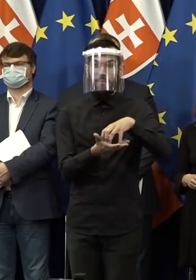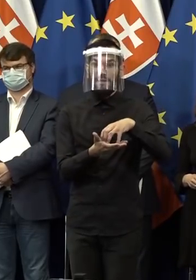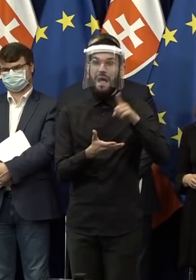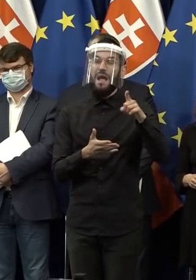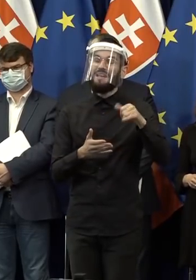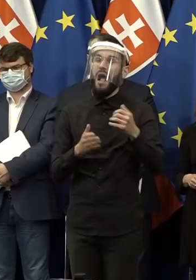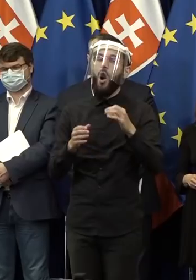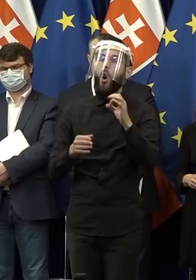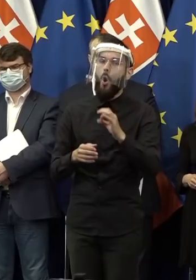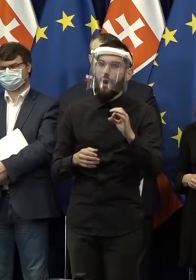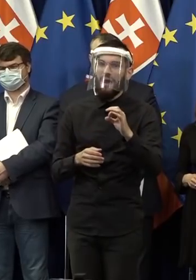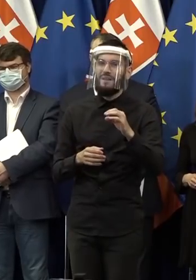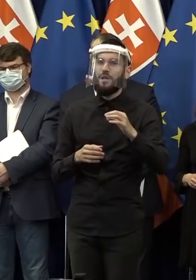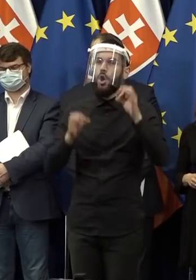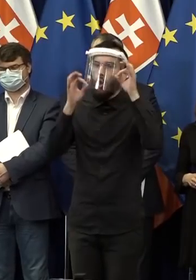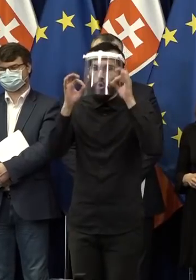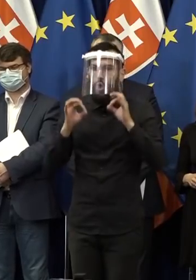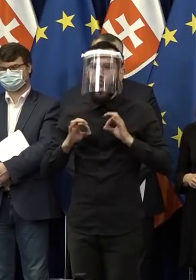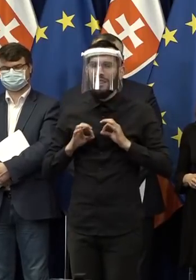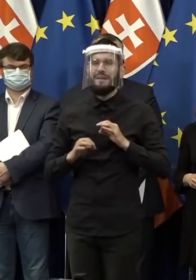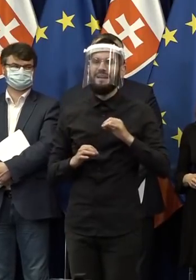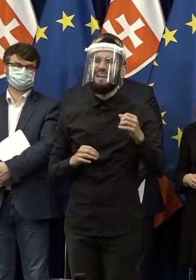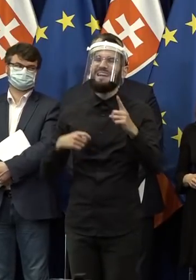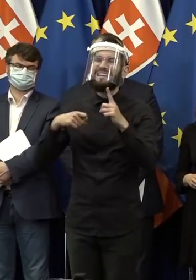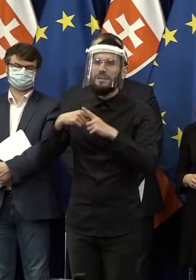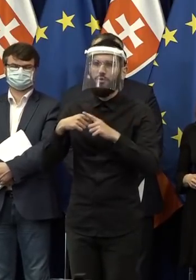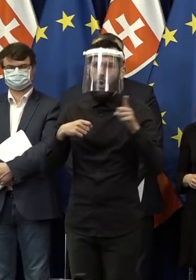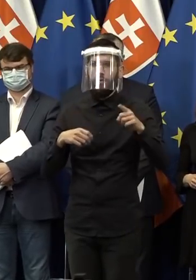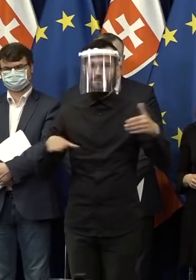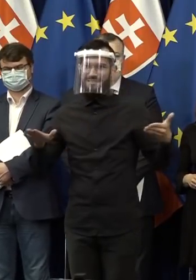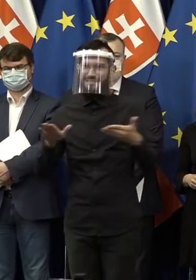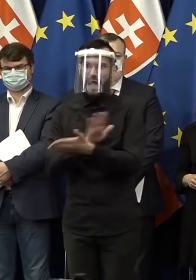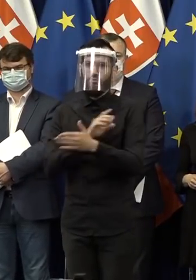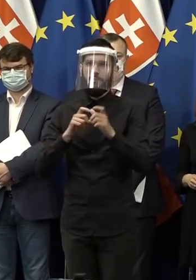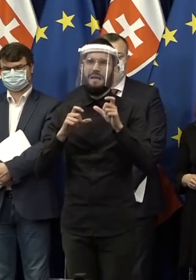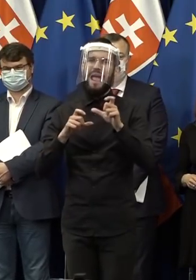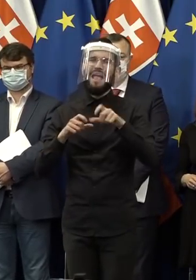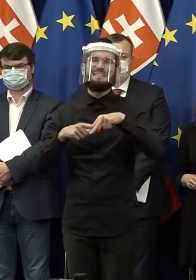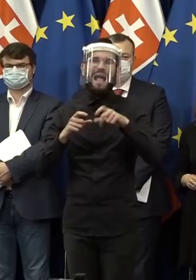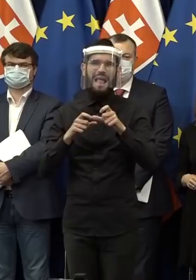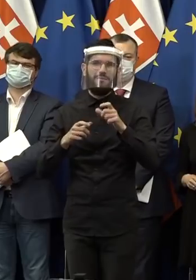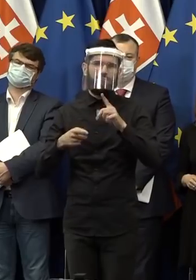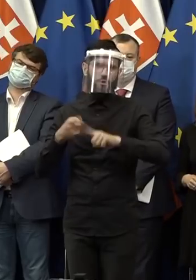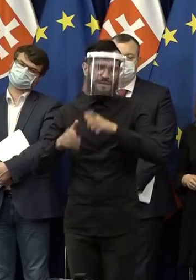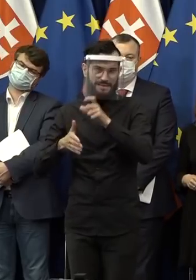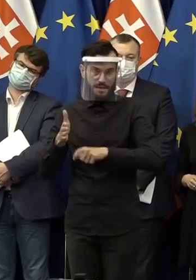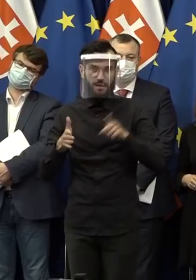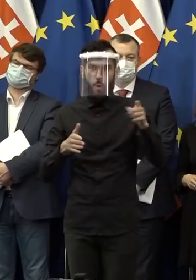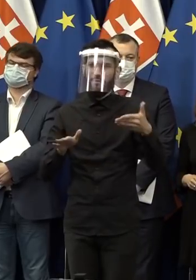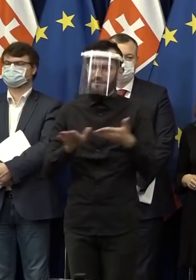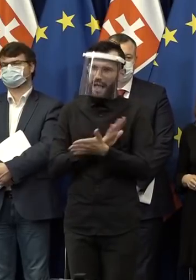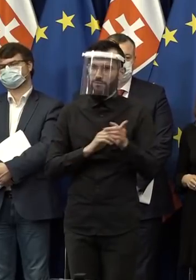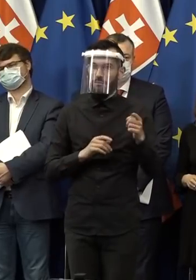Bráňa Grylinga a Janu Kišovu, ktorí zastupovali SAS pri týchto vyjednávaniach. Som rád, že je tam